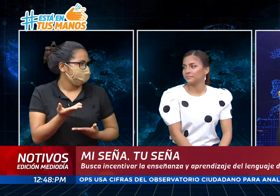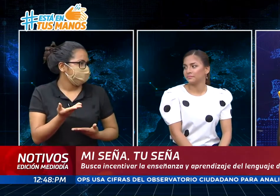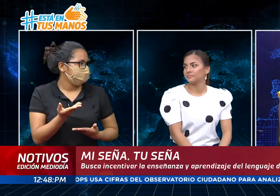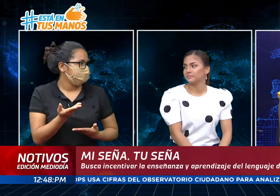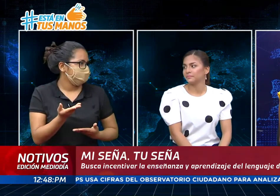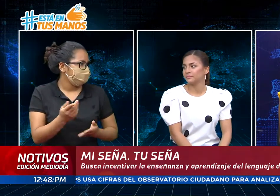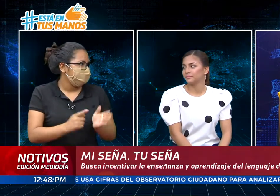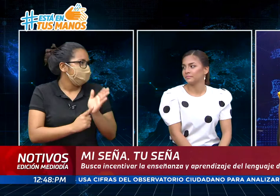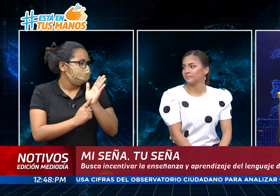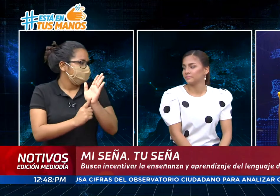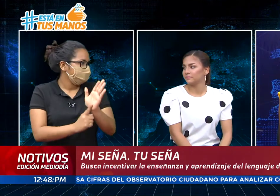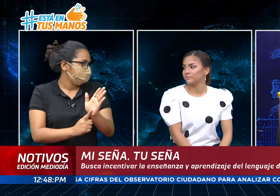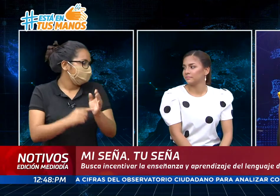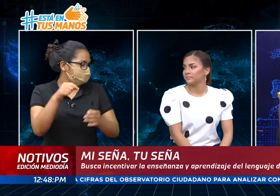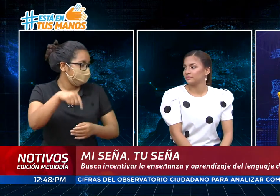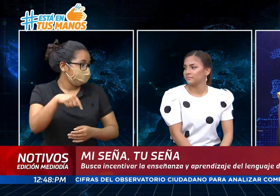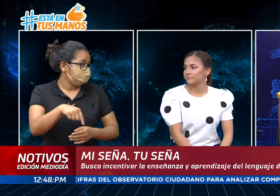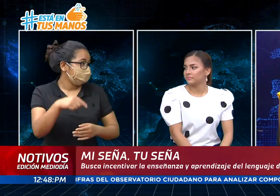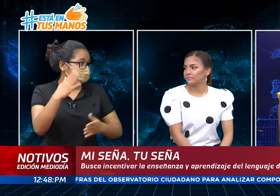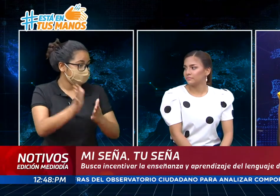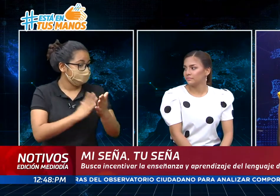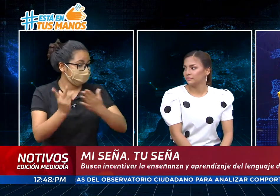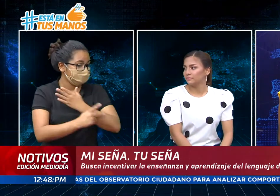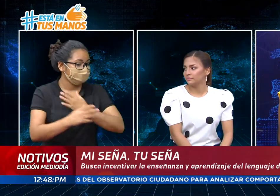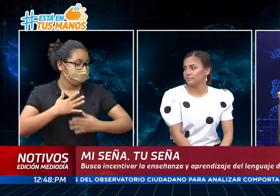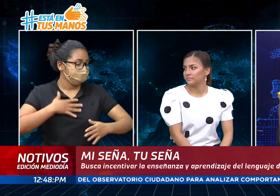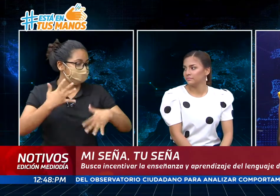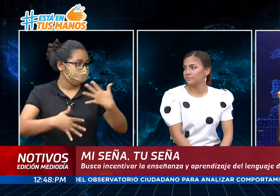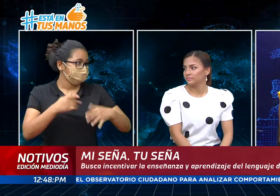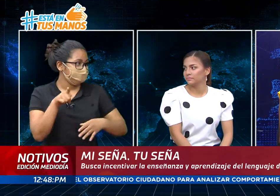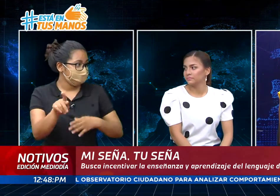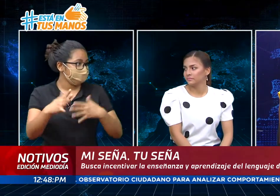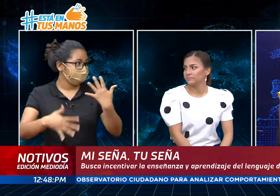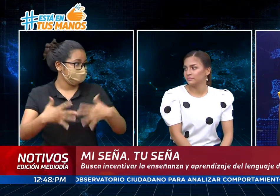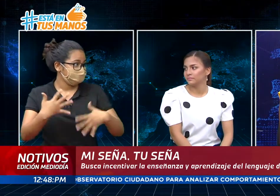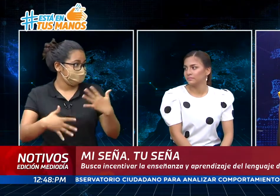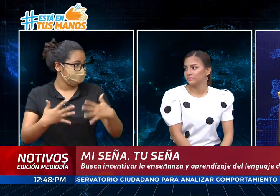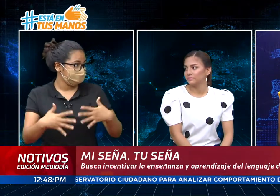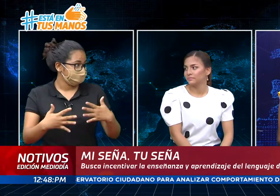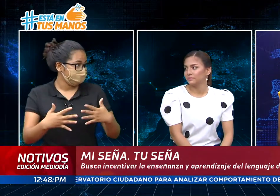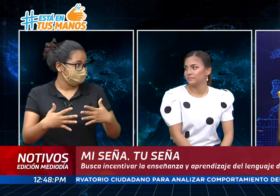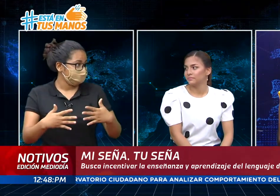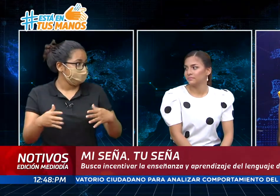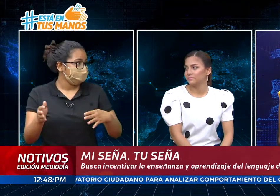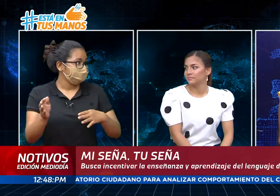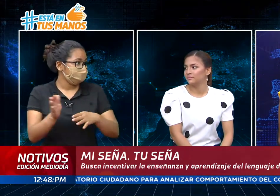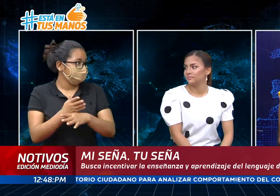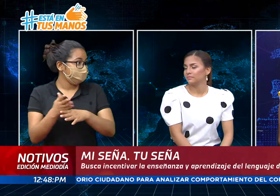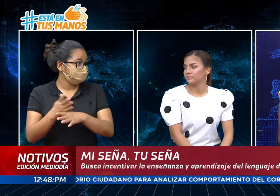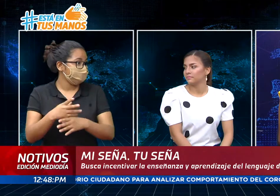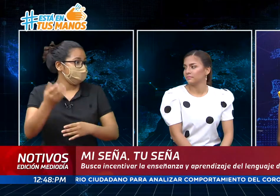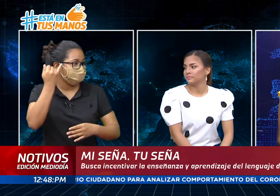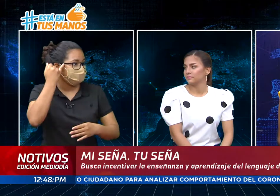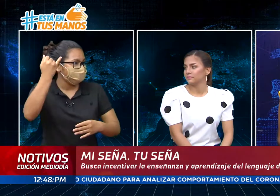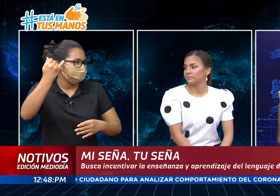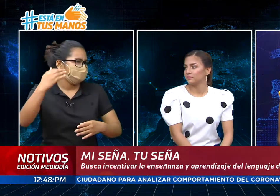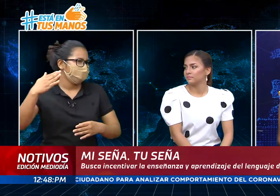presentando acá en Mi Seña, Tu Seña y rompiendo con los esquemas y los estereotipos que a lo largo de los años se han